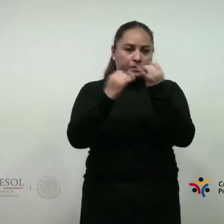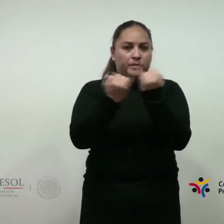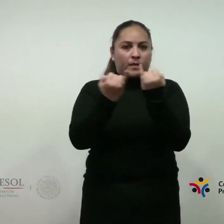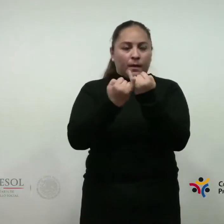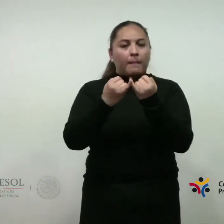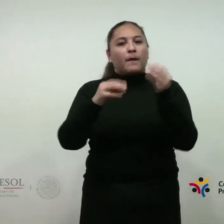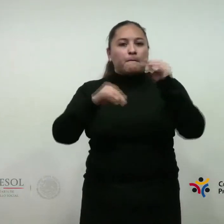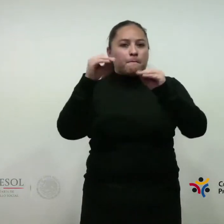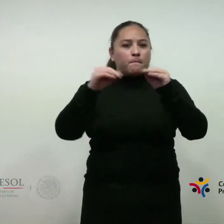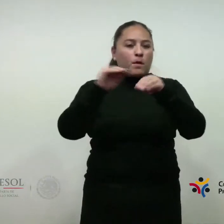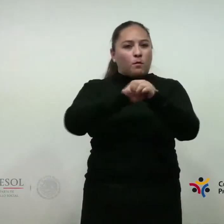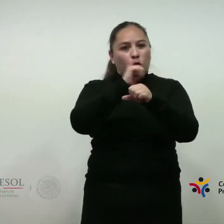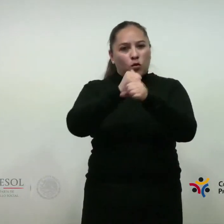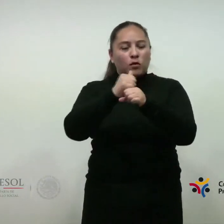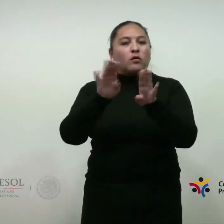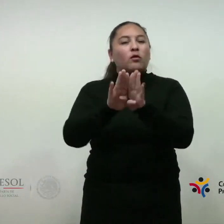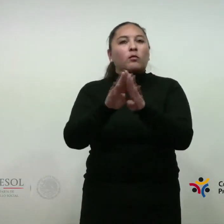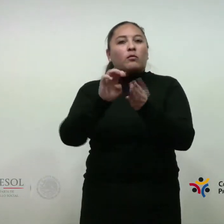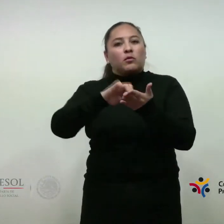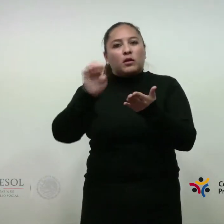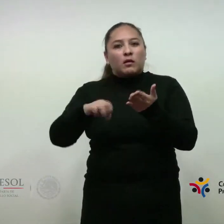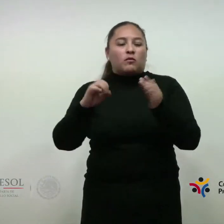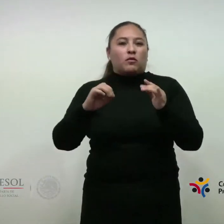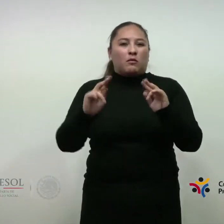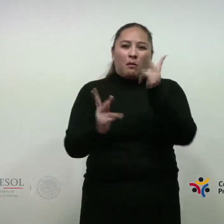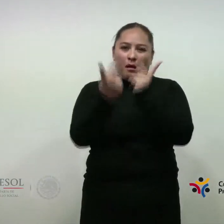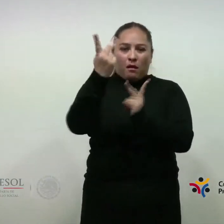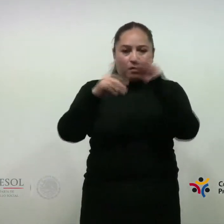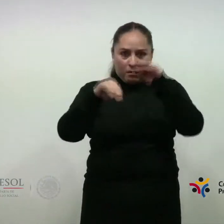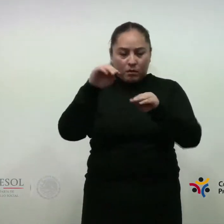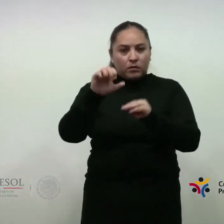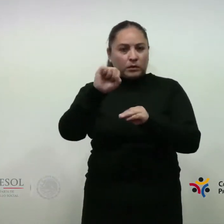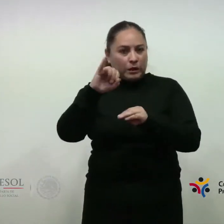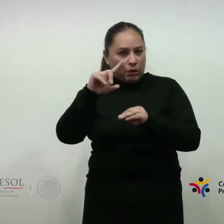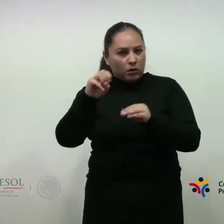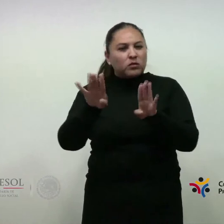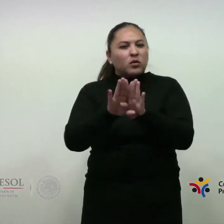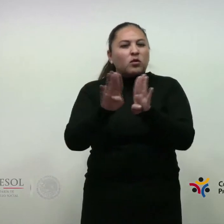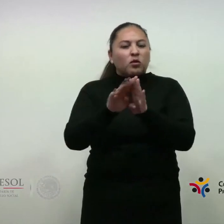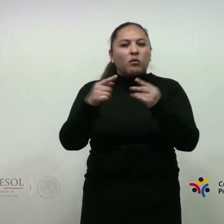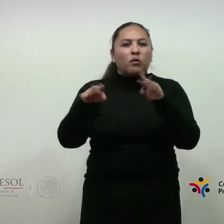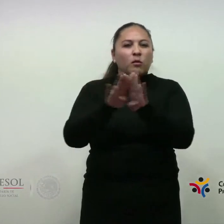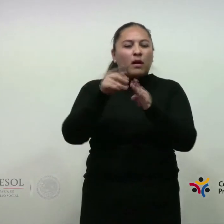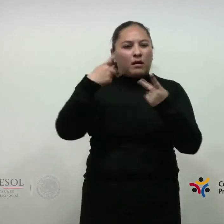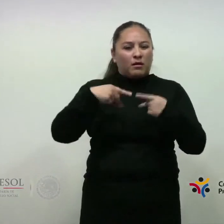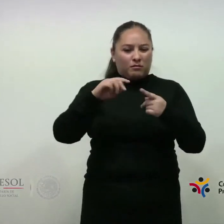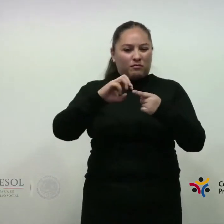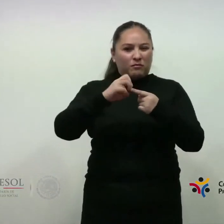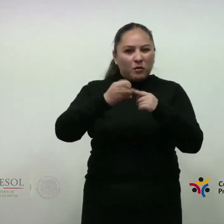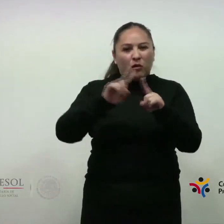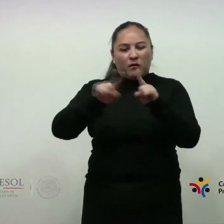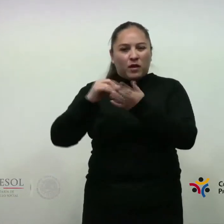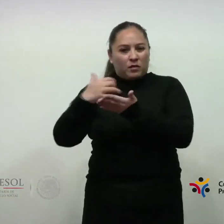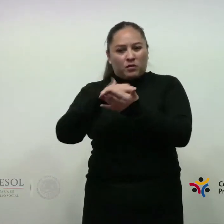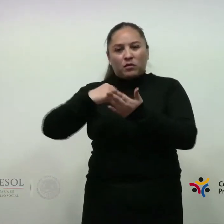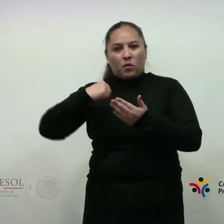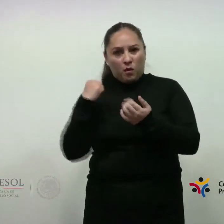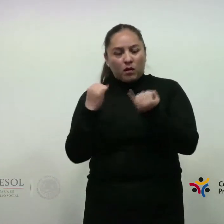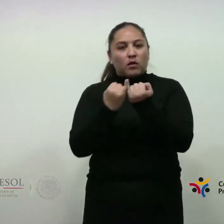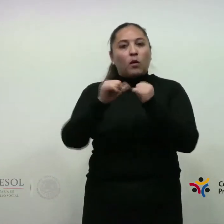instalaciones productivas comunitarias como los invernaderos y silos, sistemas de comunicación, centros comunitarios y otros espacios para